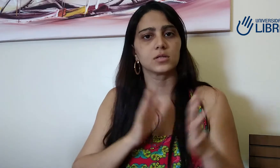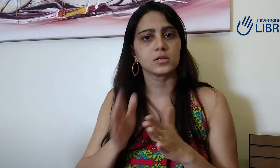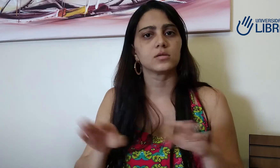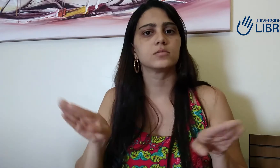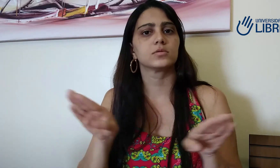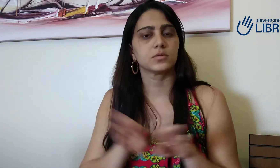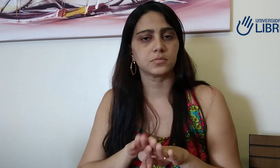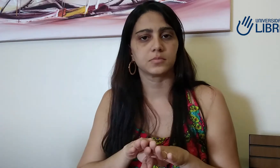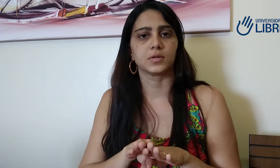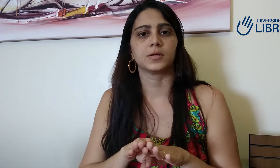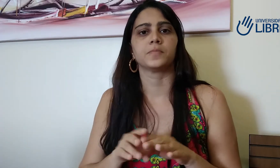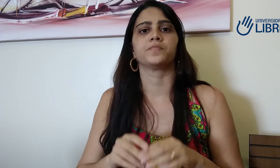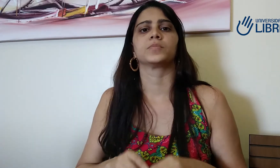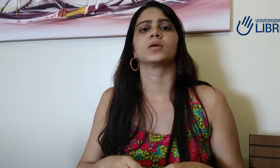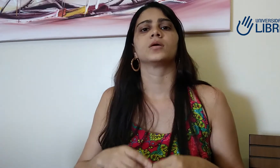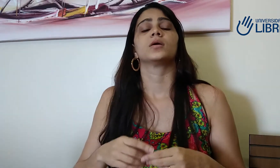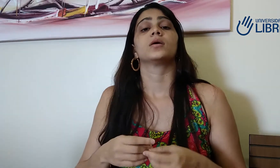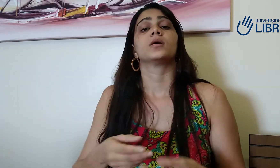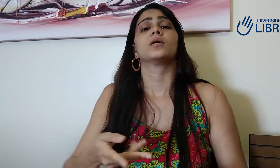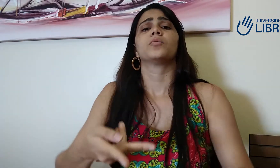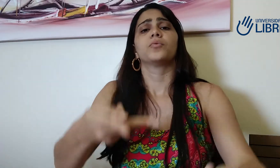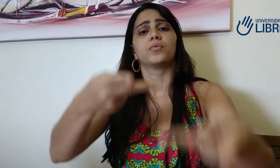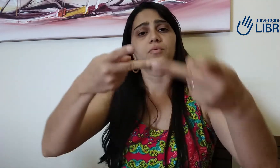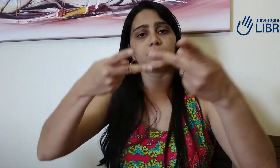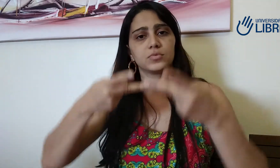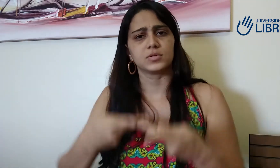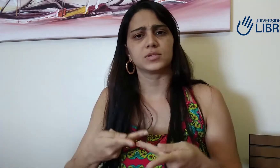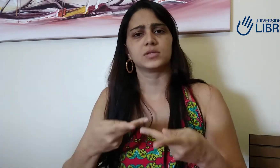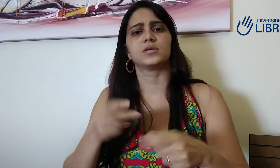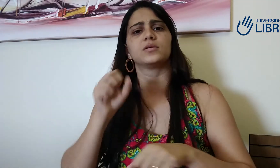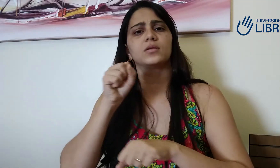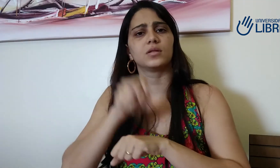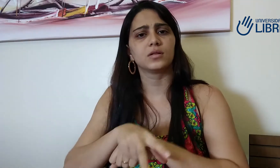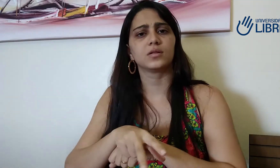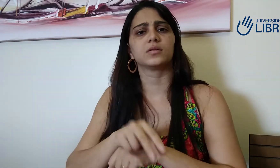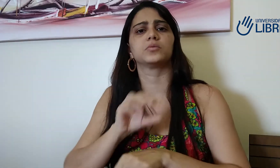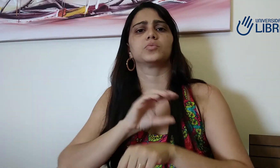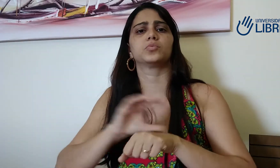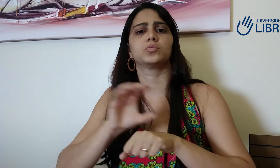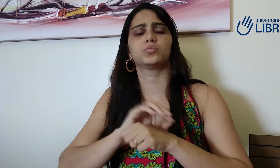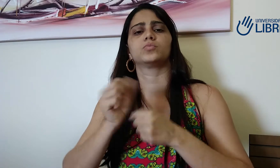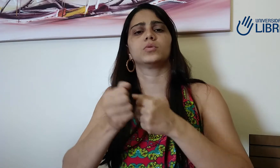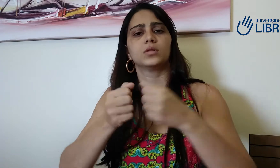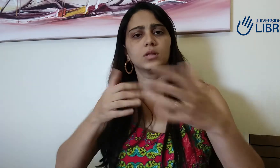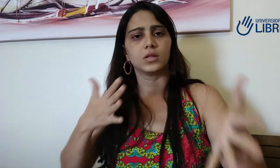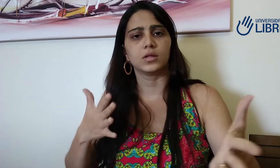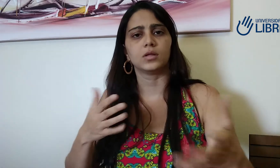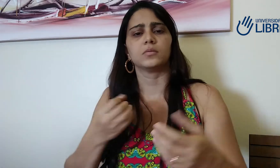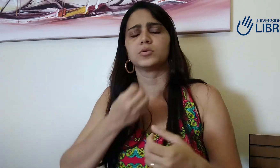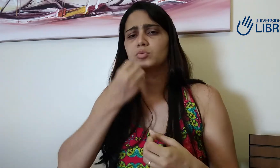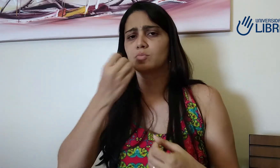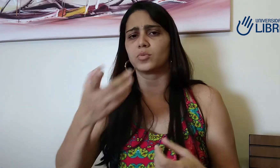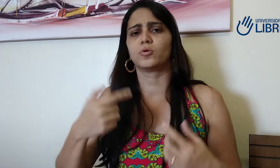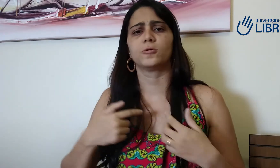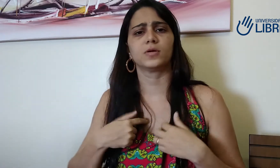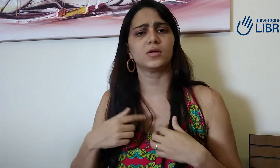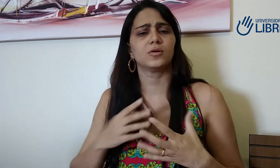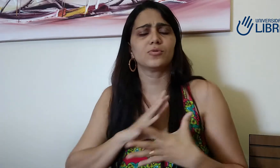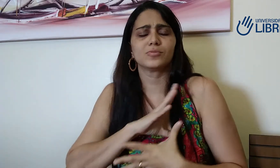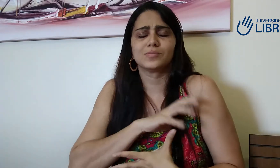foi muito bom, né? Creio que vocês também tiveram algum aprendizado aí, né, e eu fiquei muito